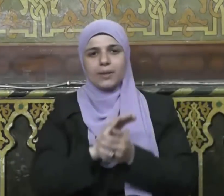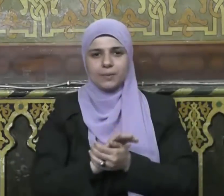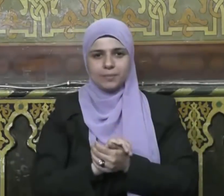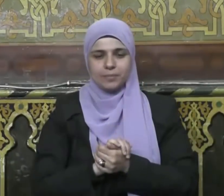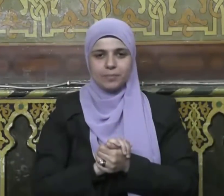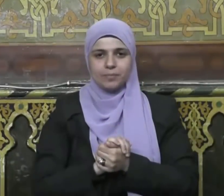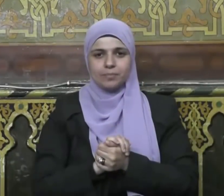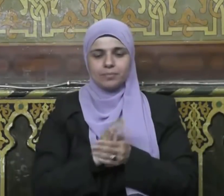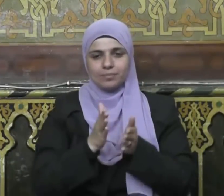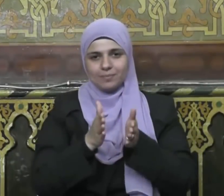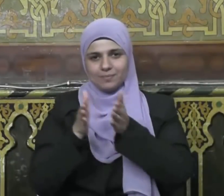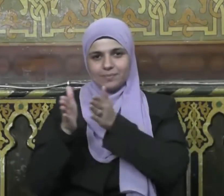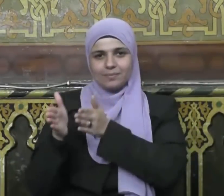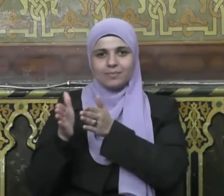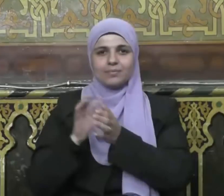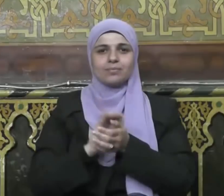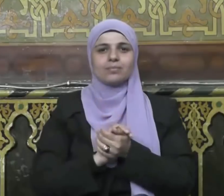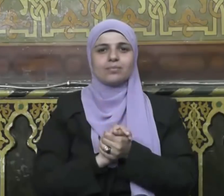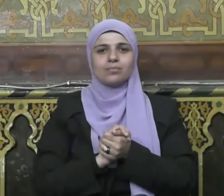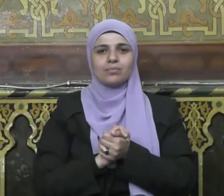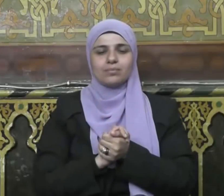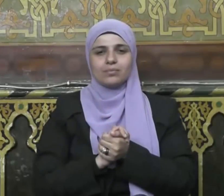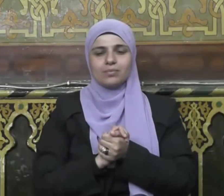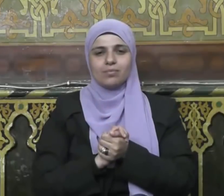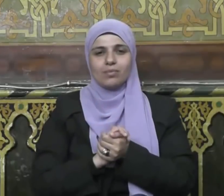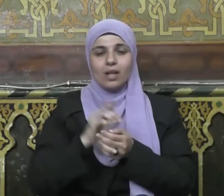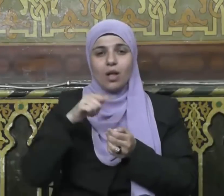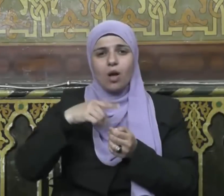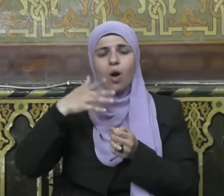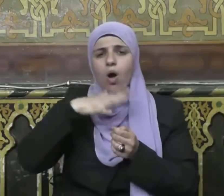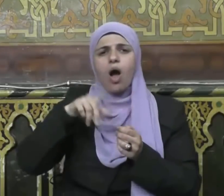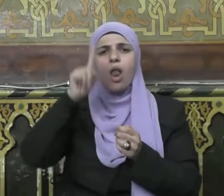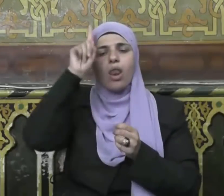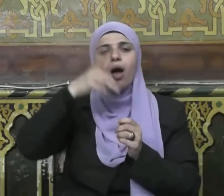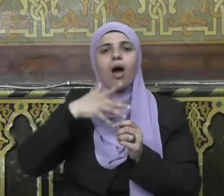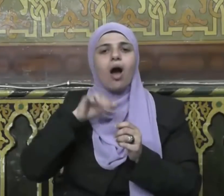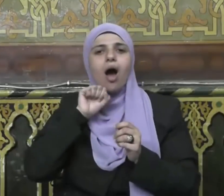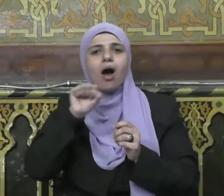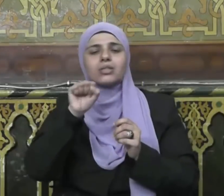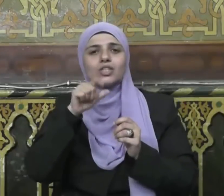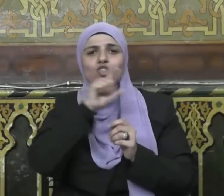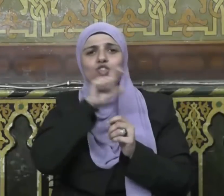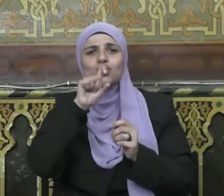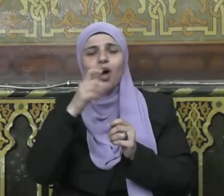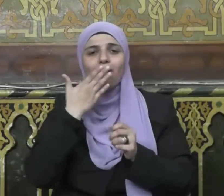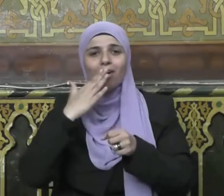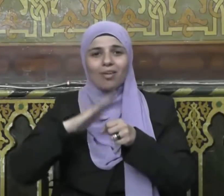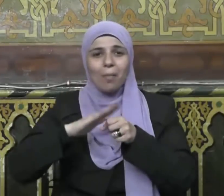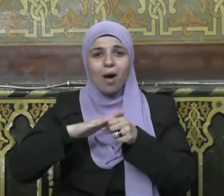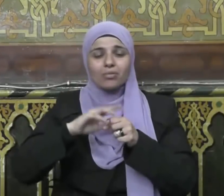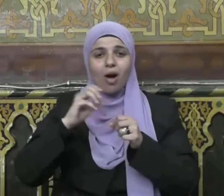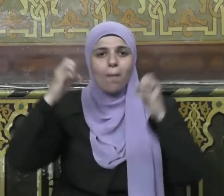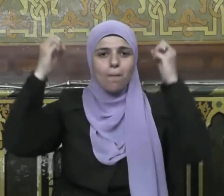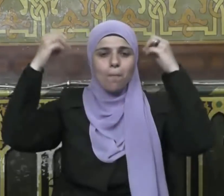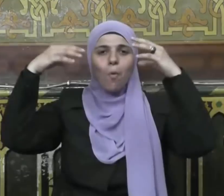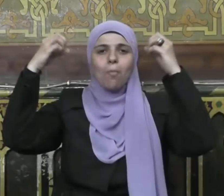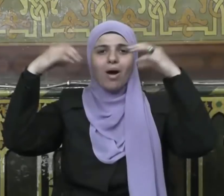ليست لغيره من الشهور منها أنه شهر الهداية الذي أنزلت فيه الكتب السماوية